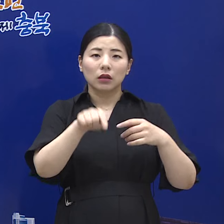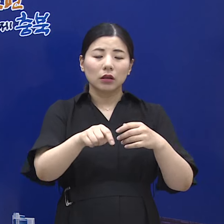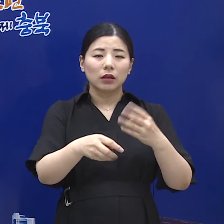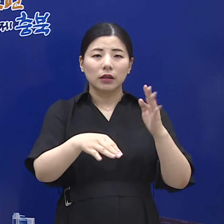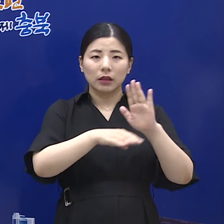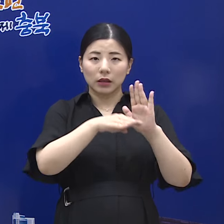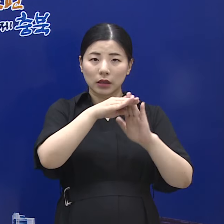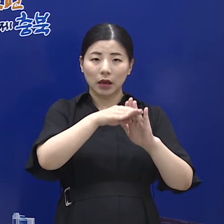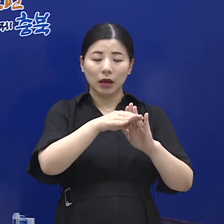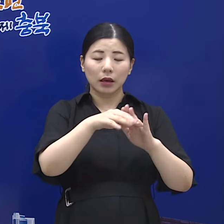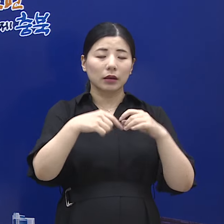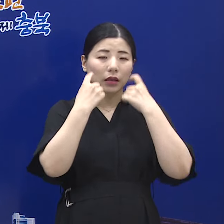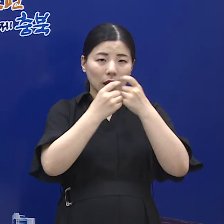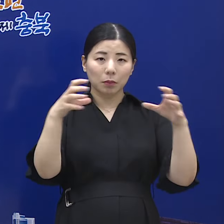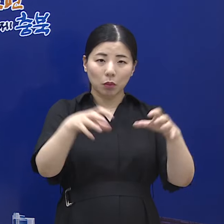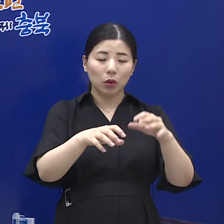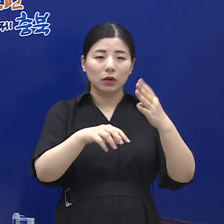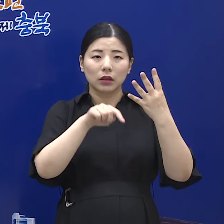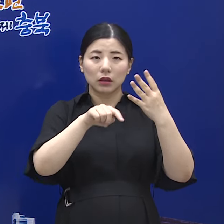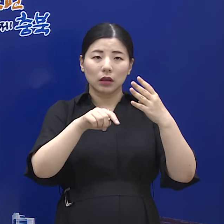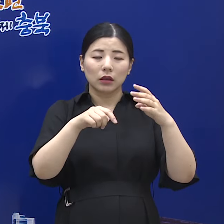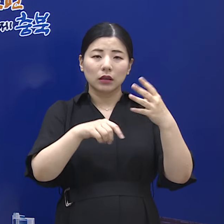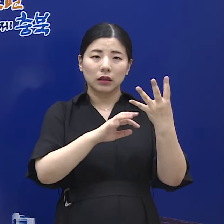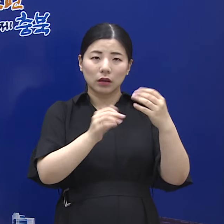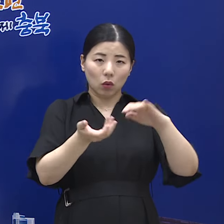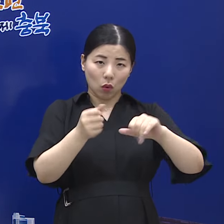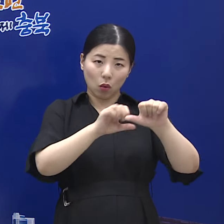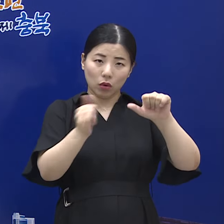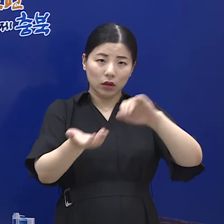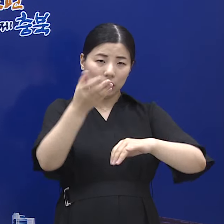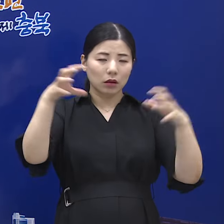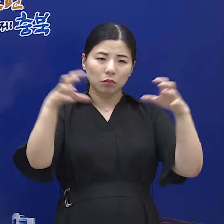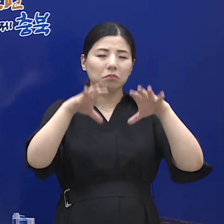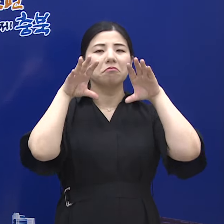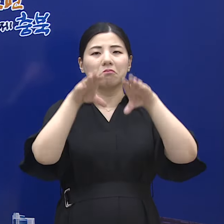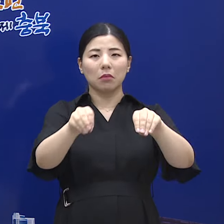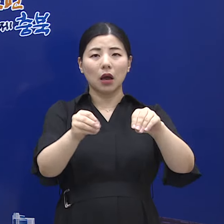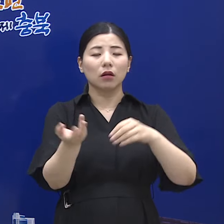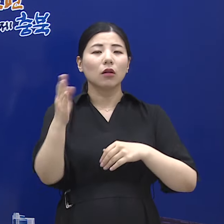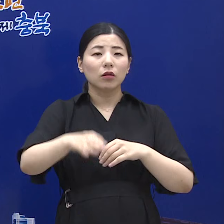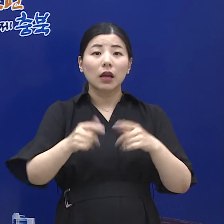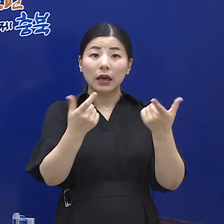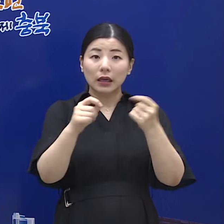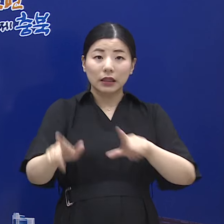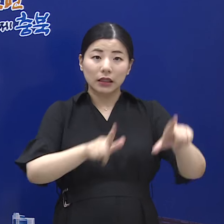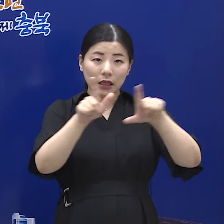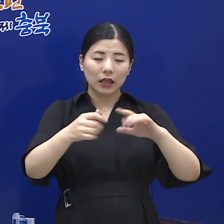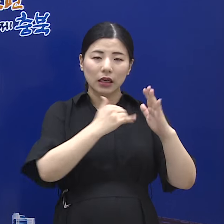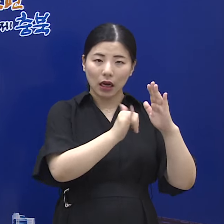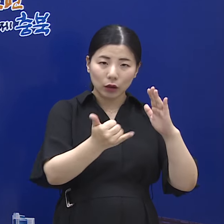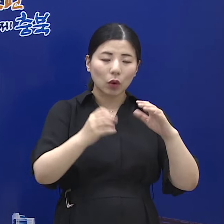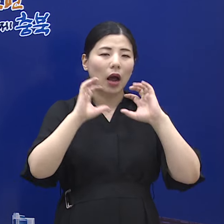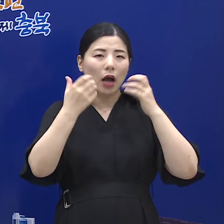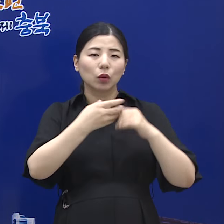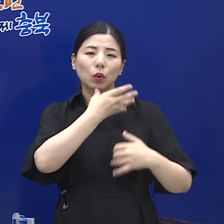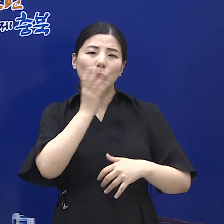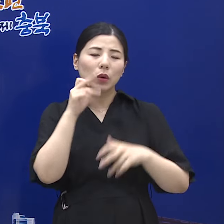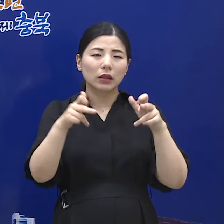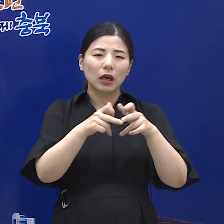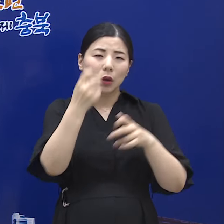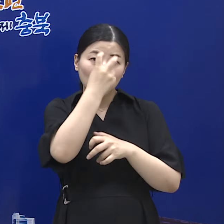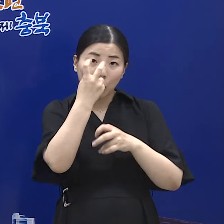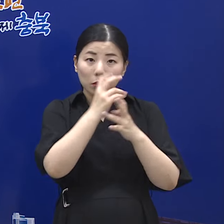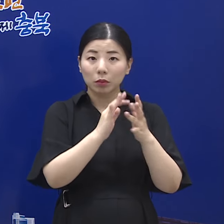적용하여 5인 이상 모임을 금지합니다. 다만 동거가족, 아동, 노인, 장애인 등